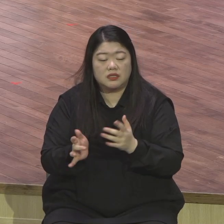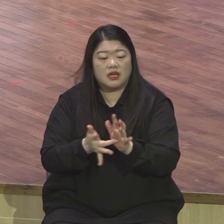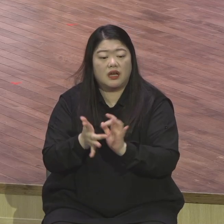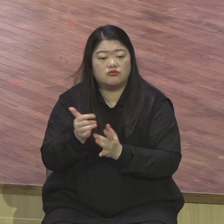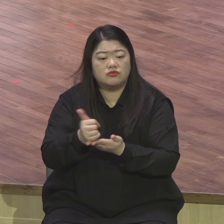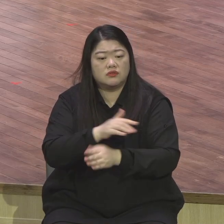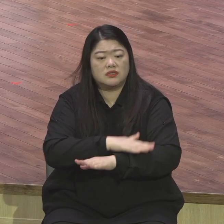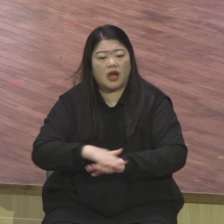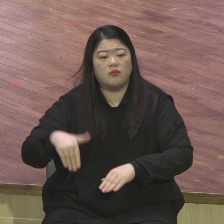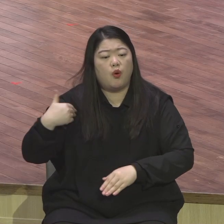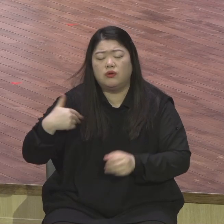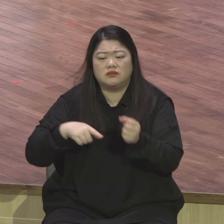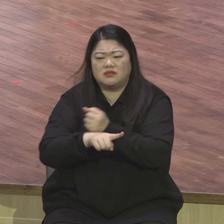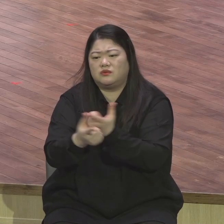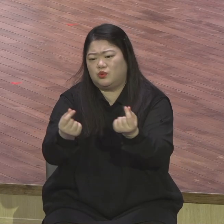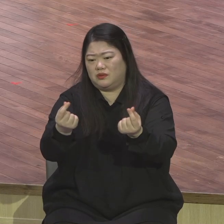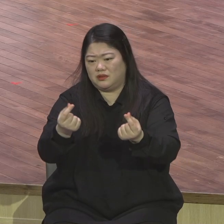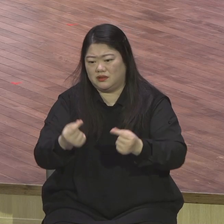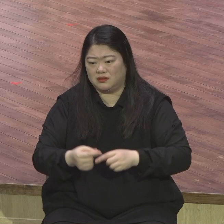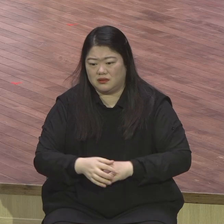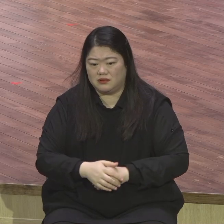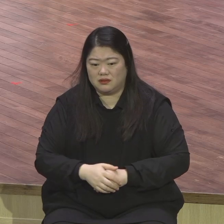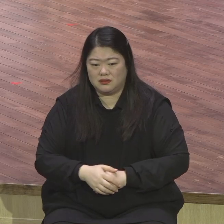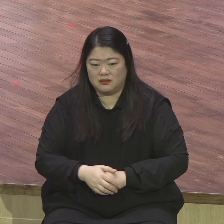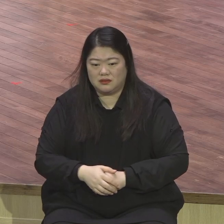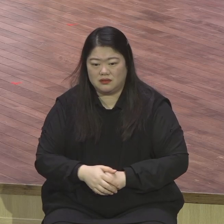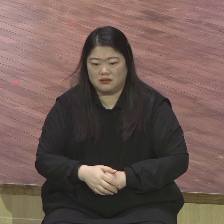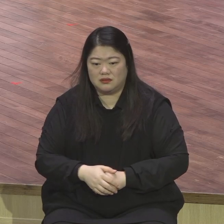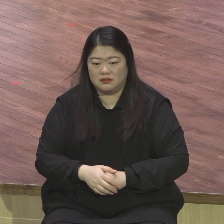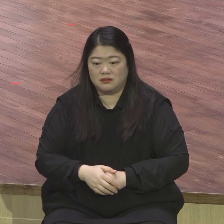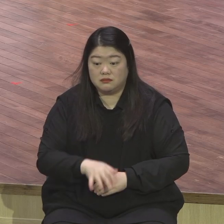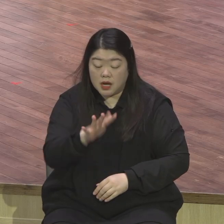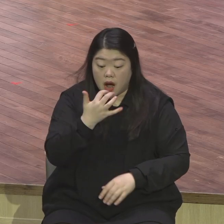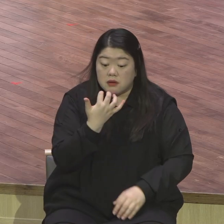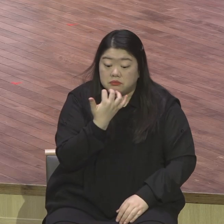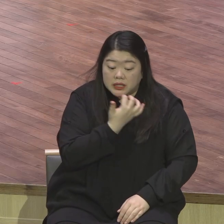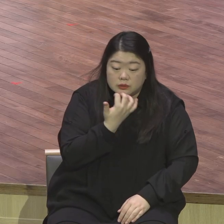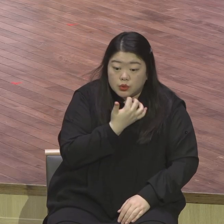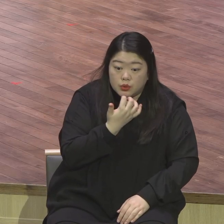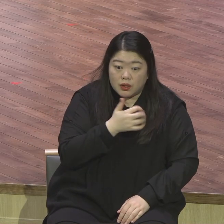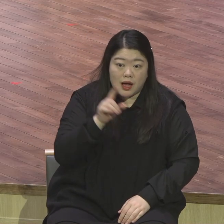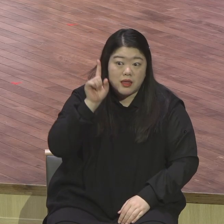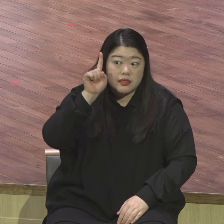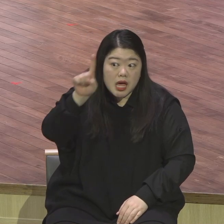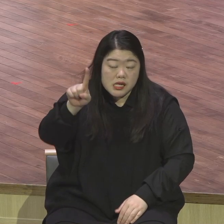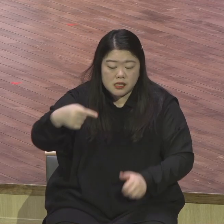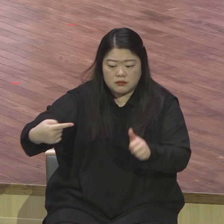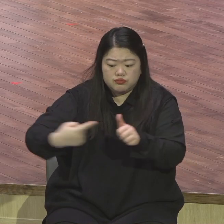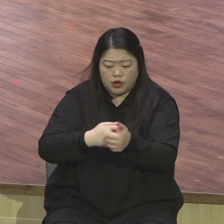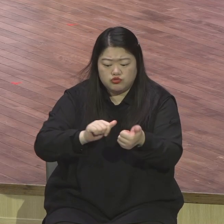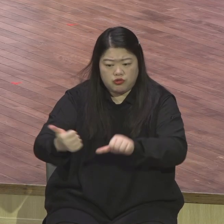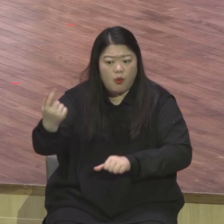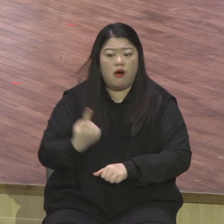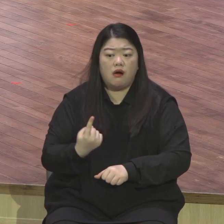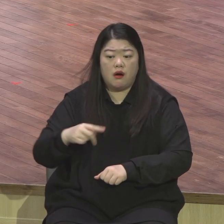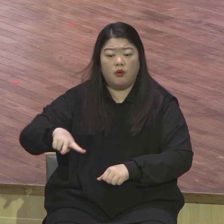죽음 앞에서도 태연히 잠자는데 담난 사람의 모습이에요 결론 낸 사람의 모습이에요